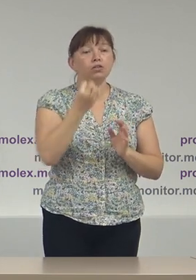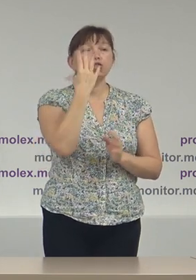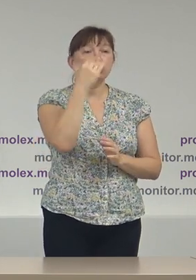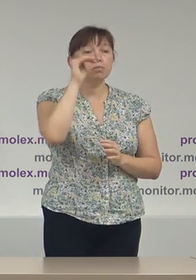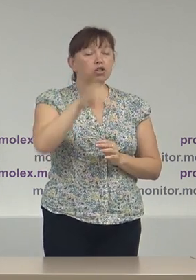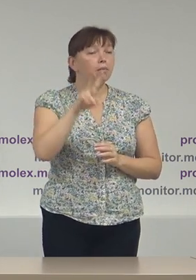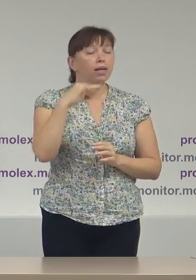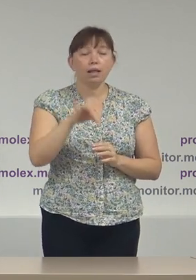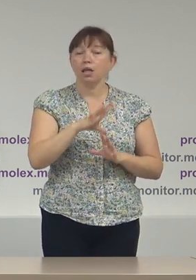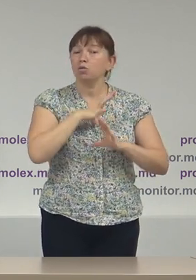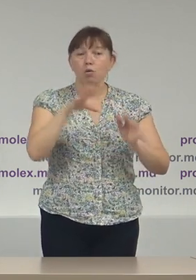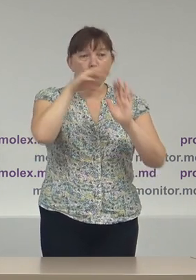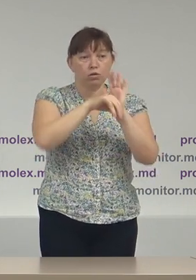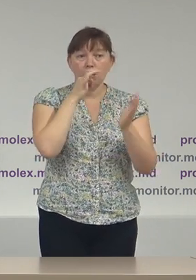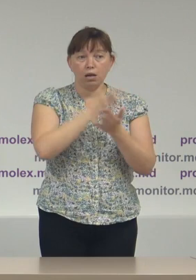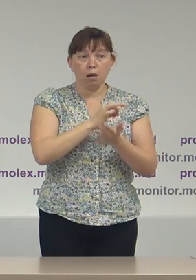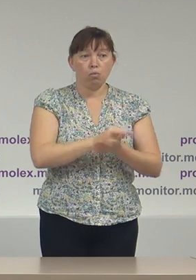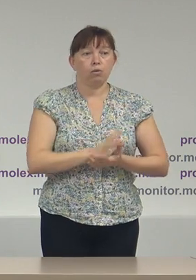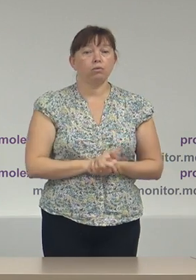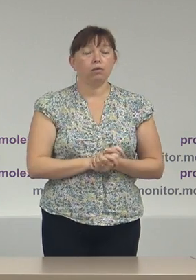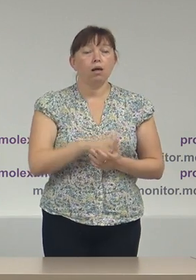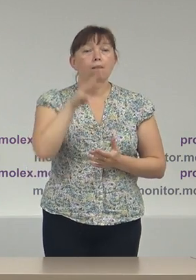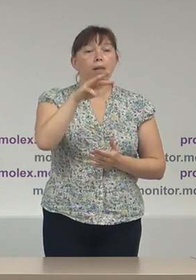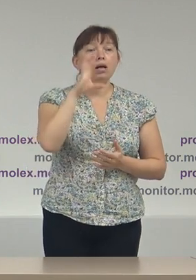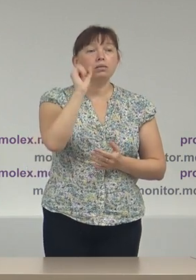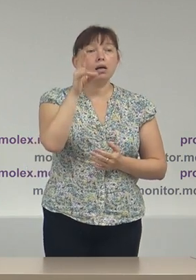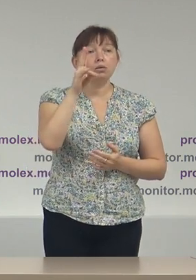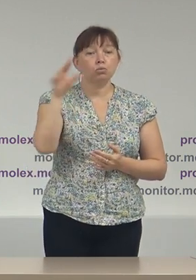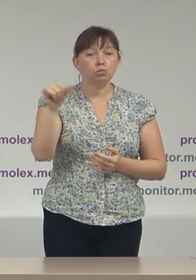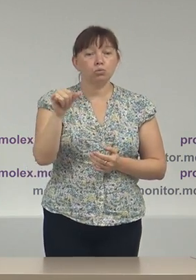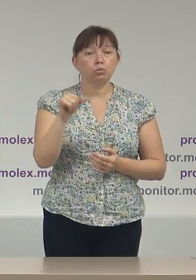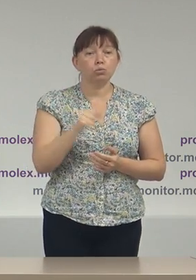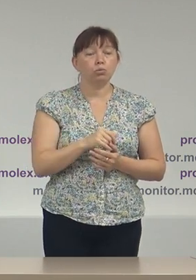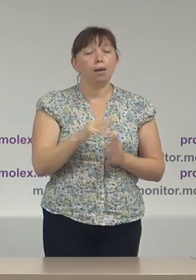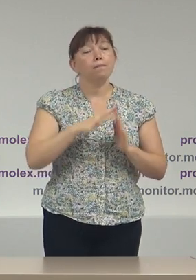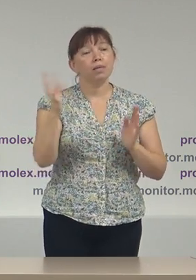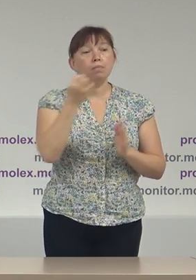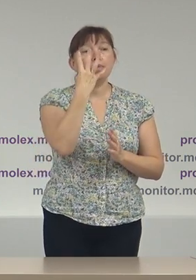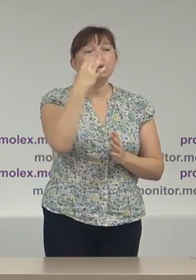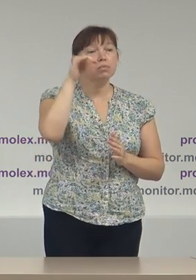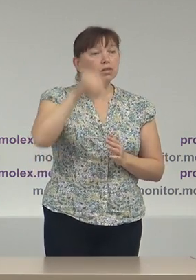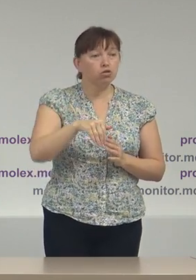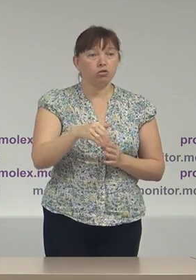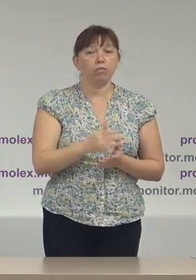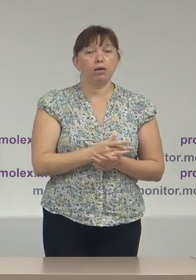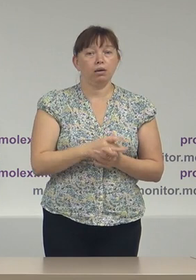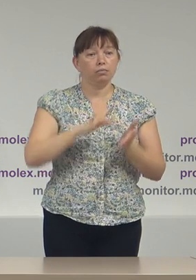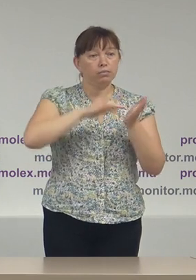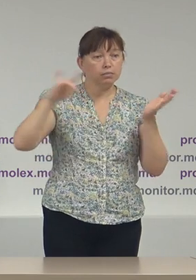doamna mai asandu peste 14.000 lei